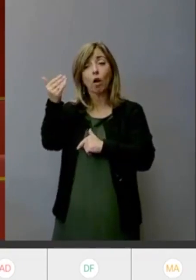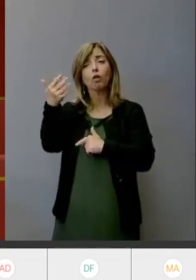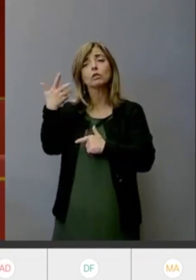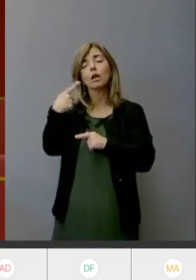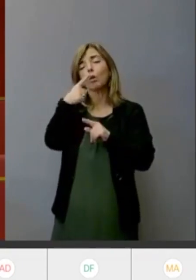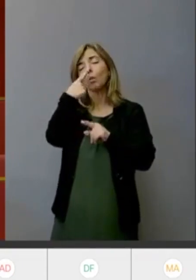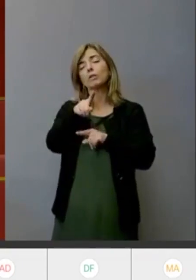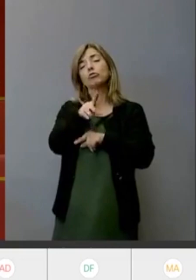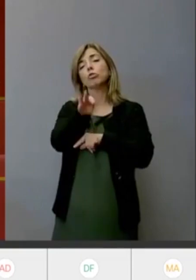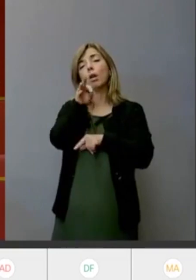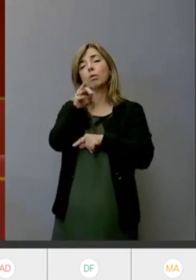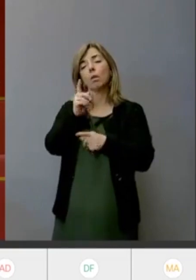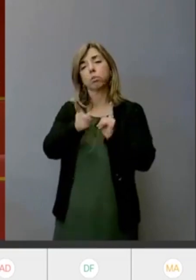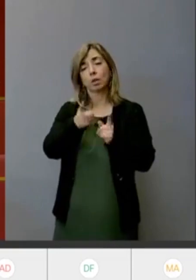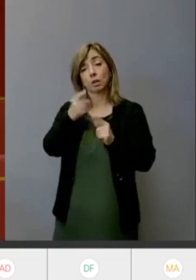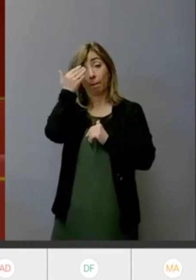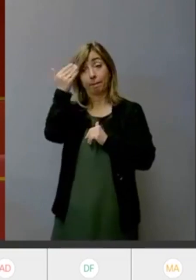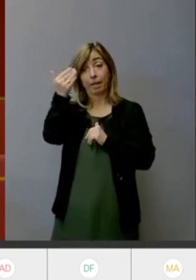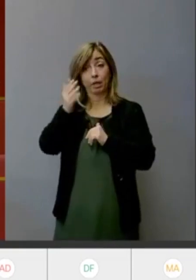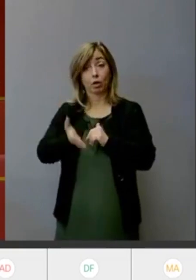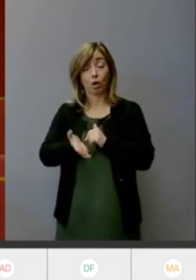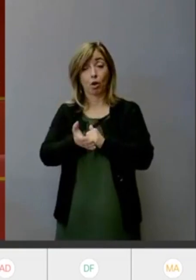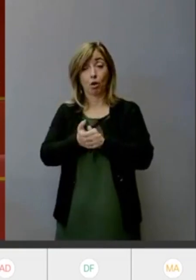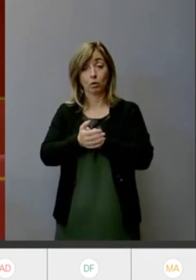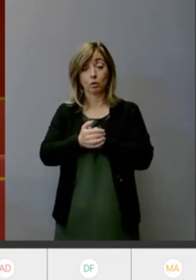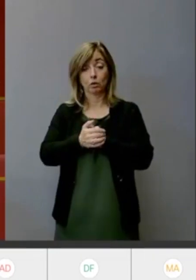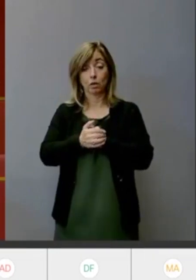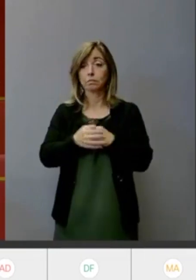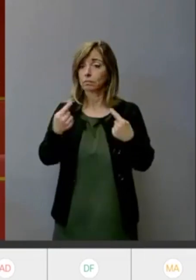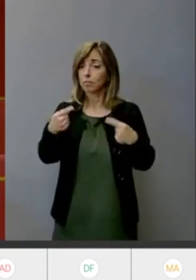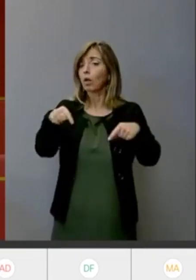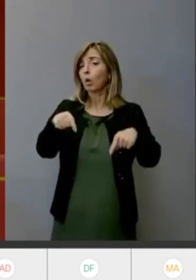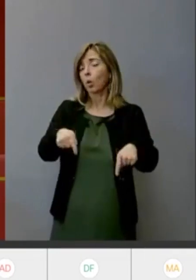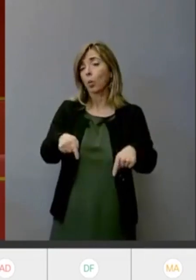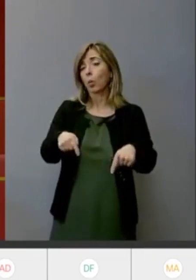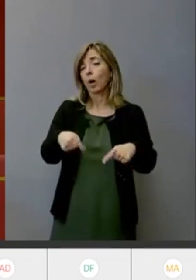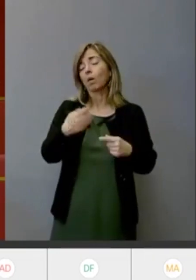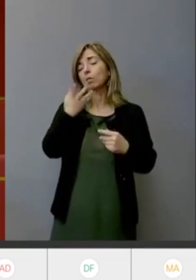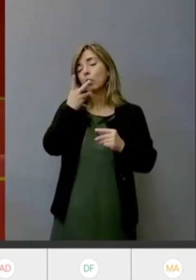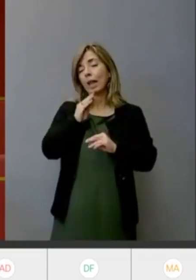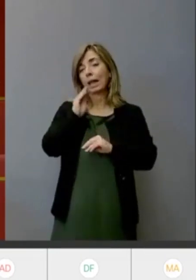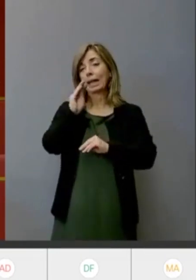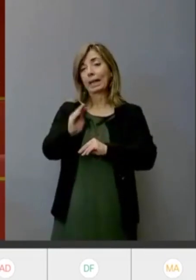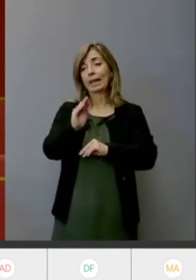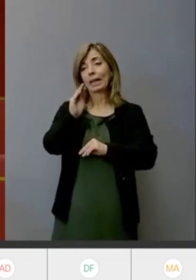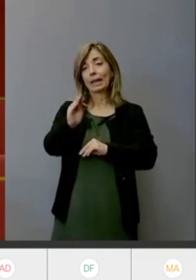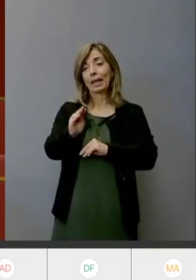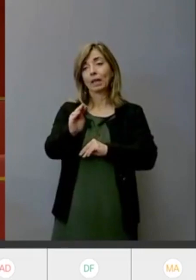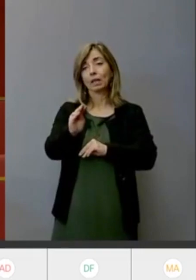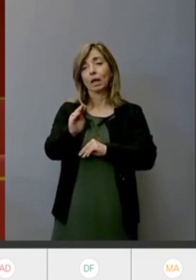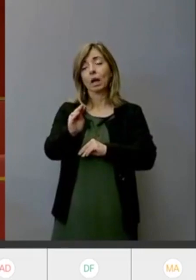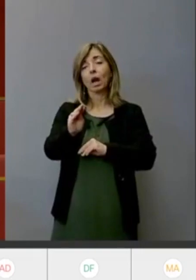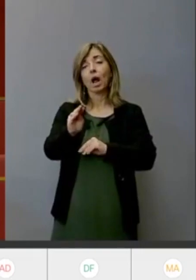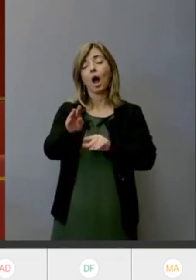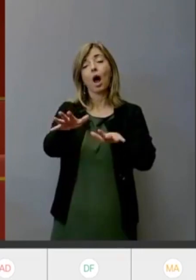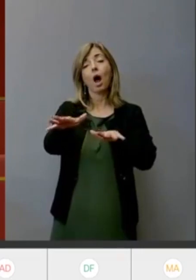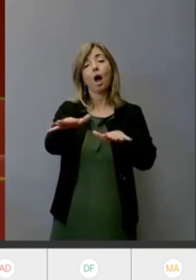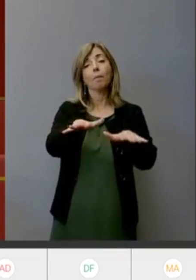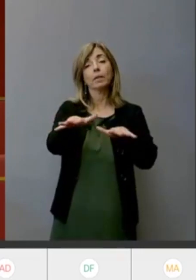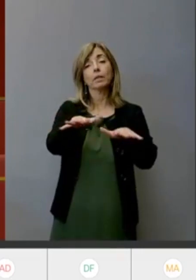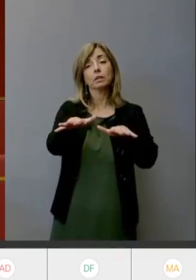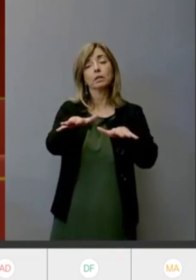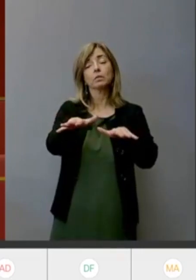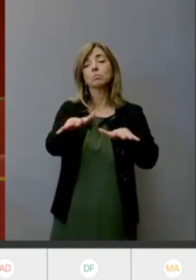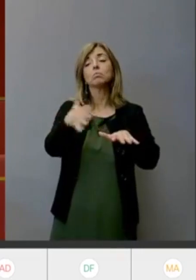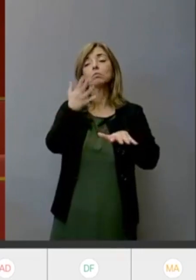dà per cui eh si chiede qua perlomeno un eh che cosa vuole fare l'amministrazione e poi